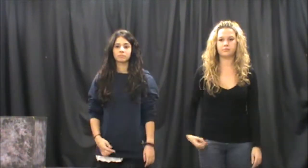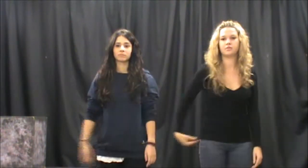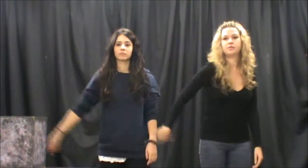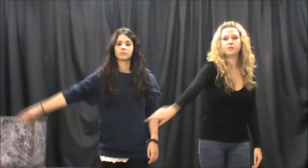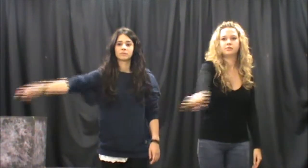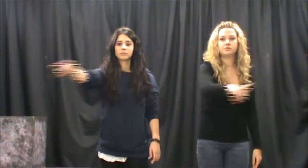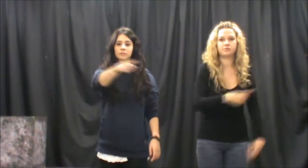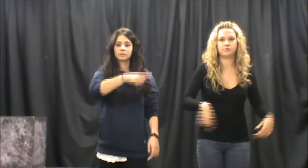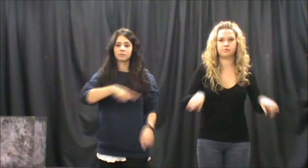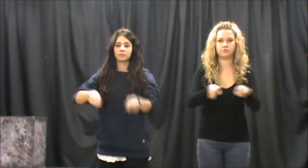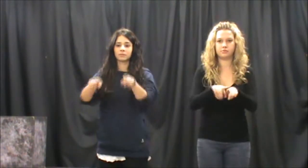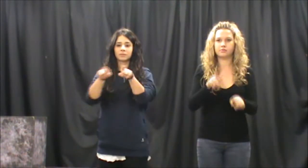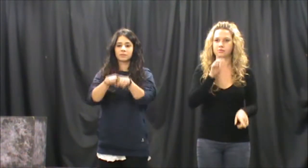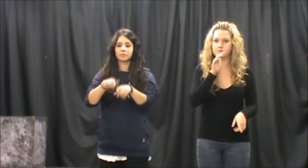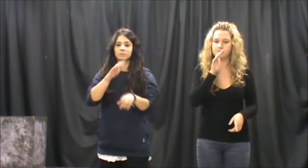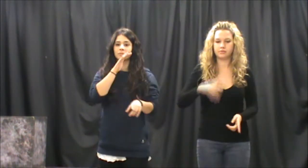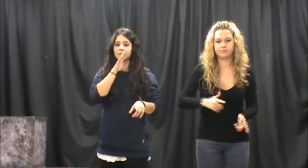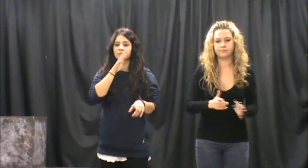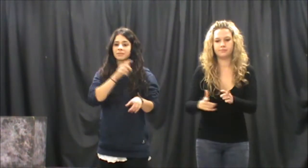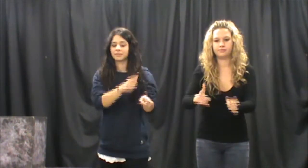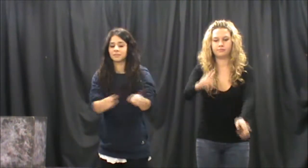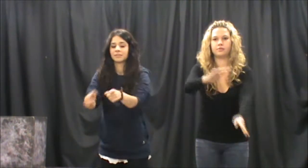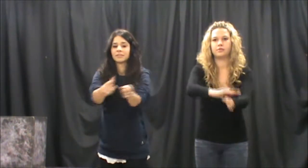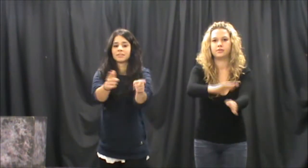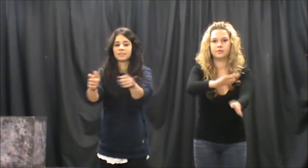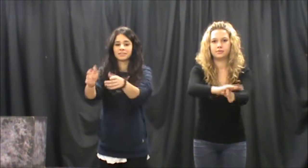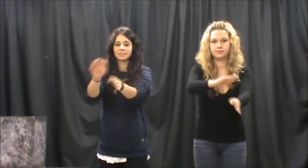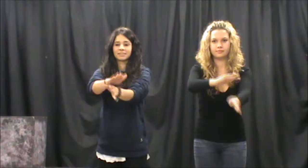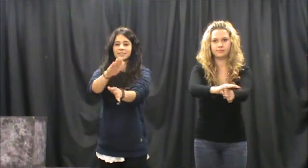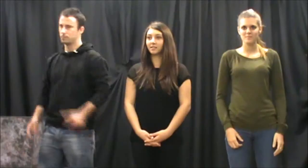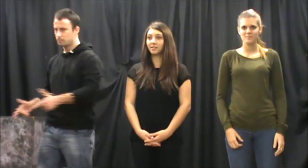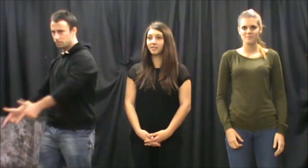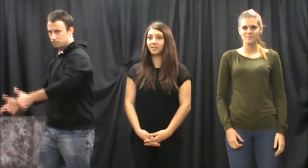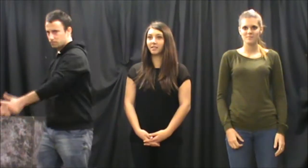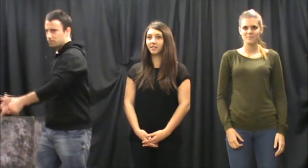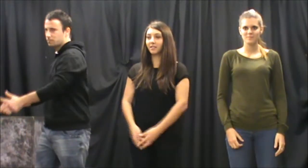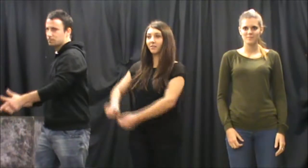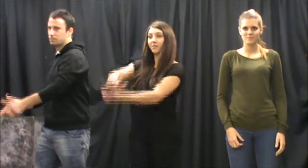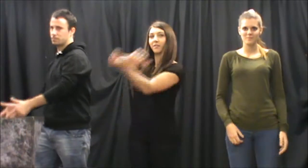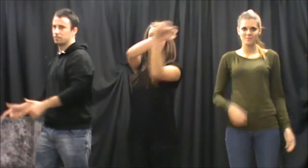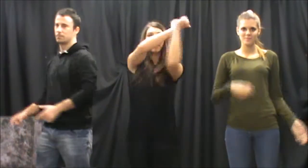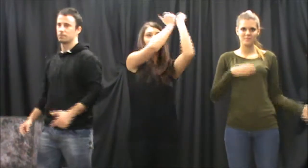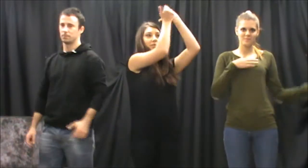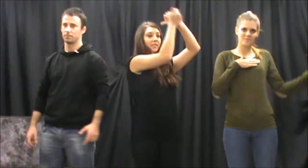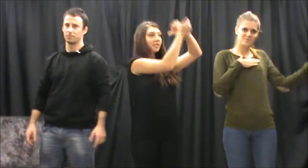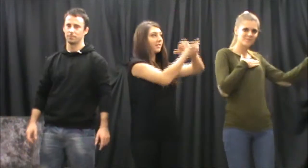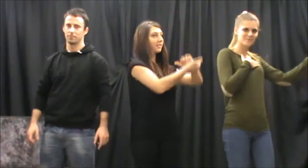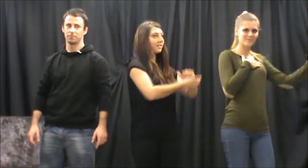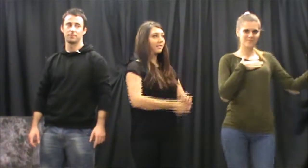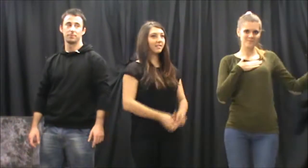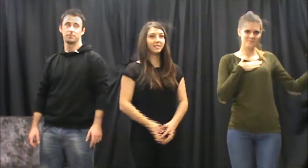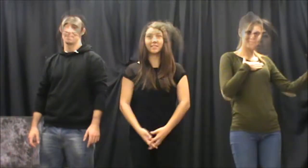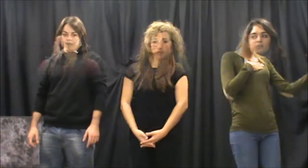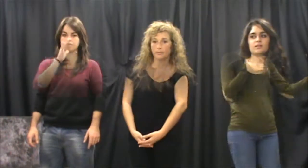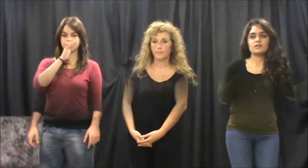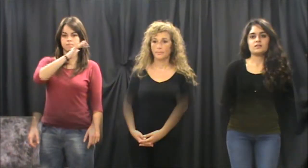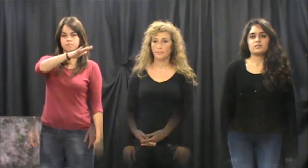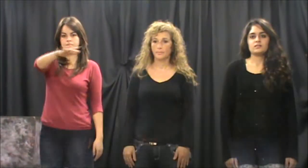Som un riu que sempre avança, de la guerra en farem dansa, del mar